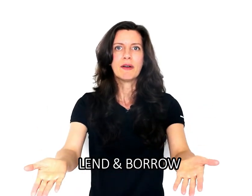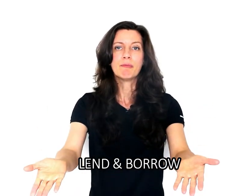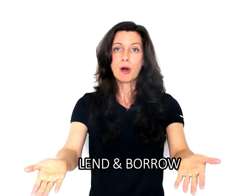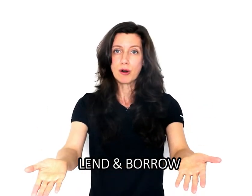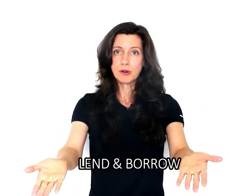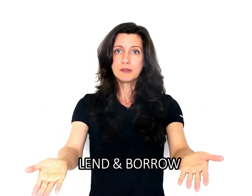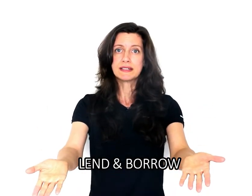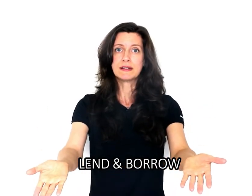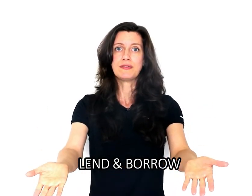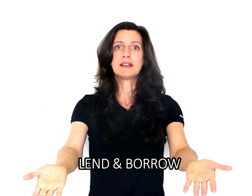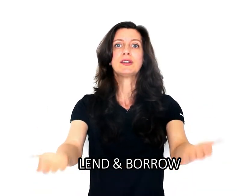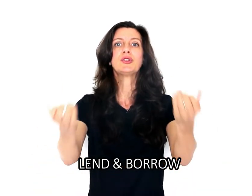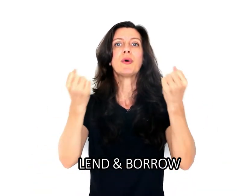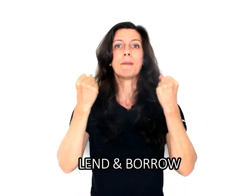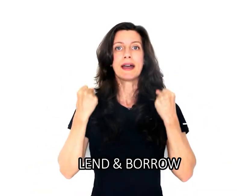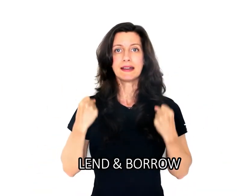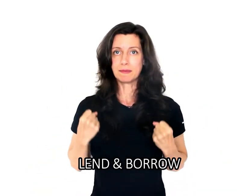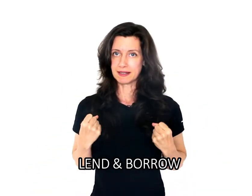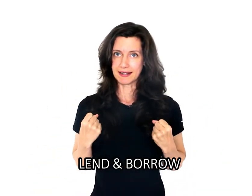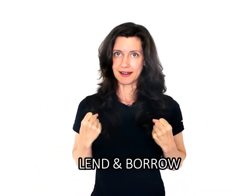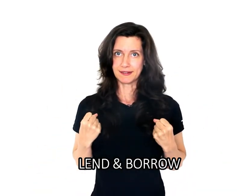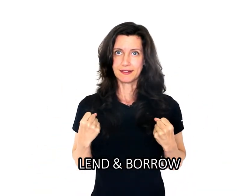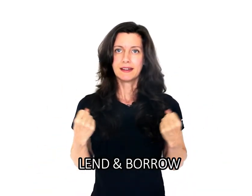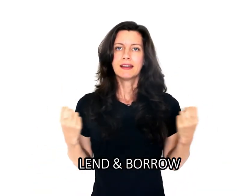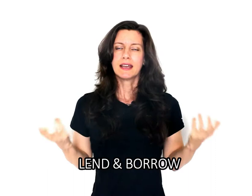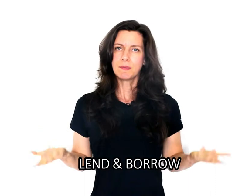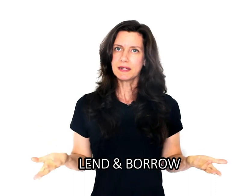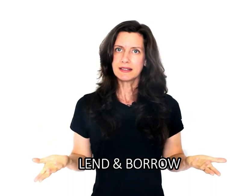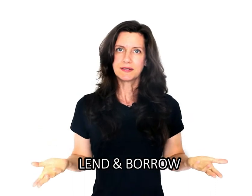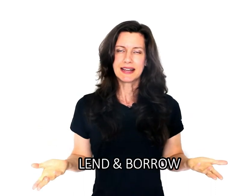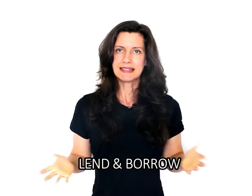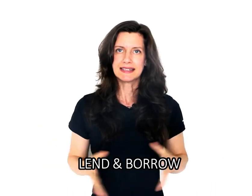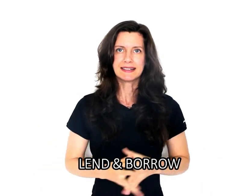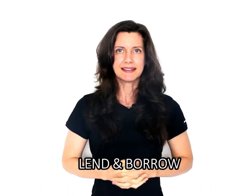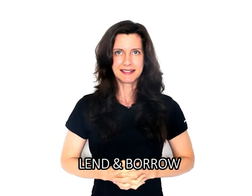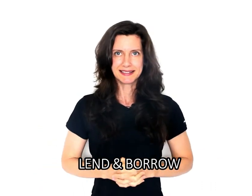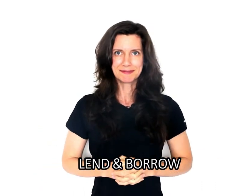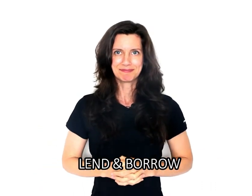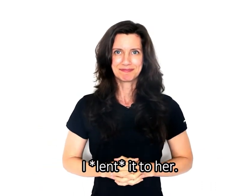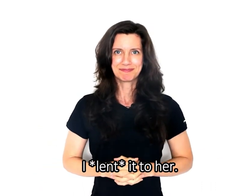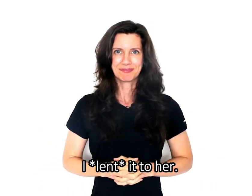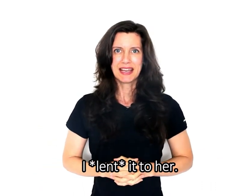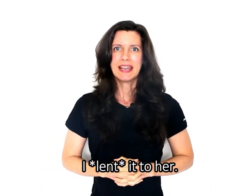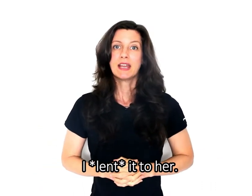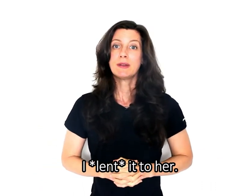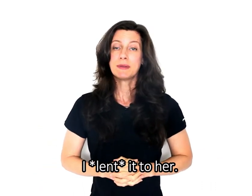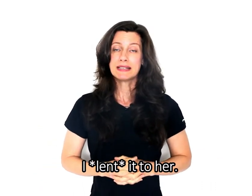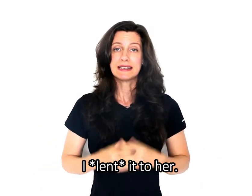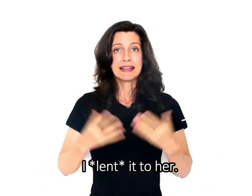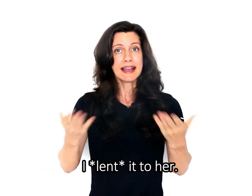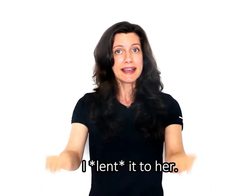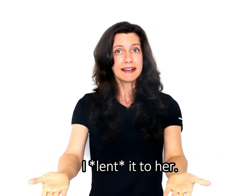Borrow significa tomar emprestado. Repita as frases em inglês. Eu emprestei a ela.